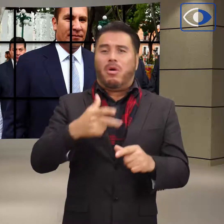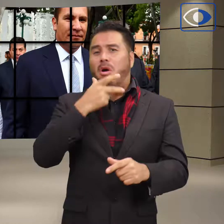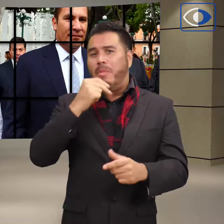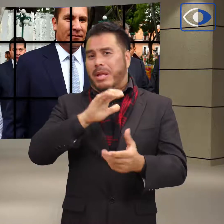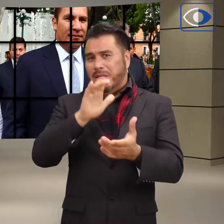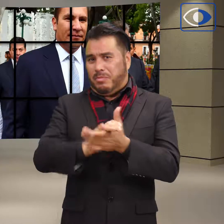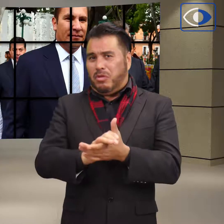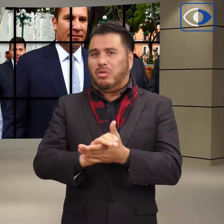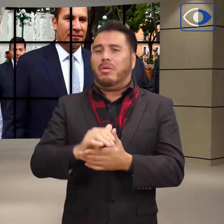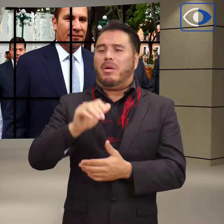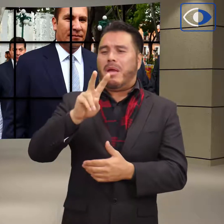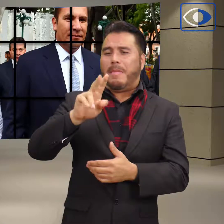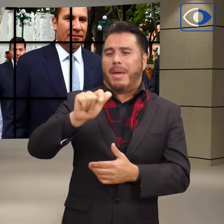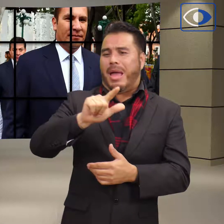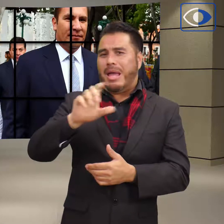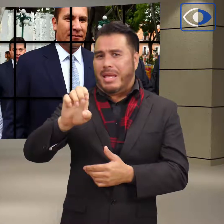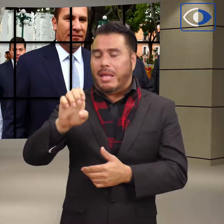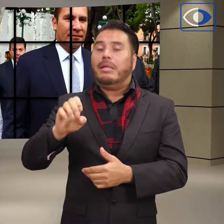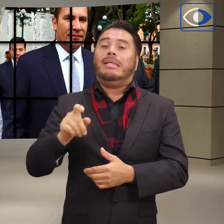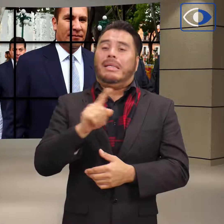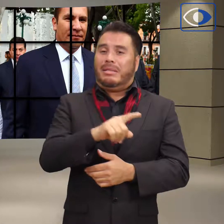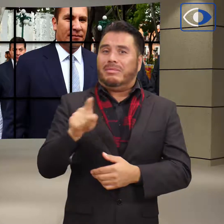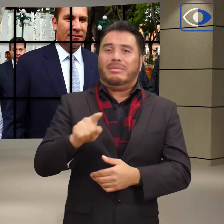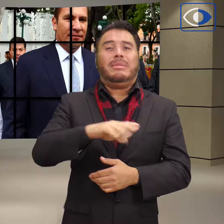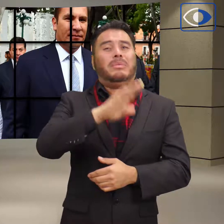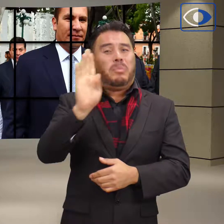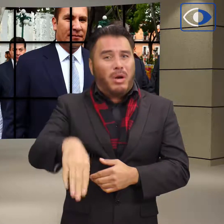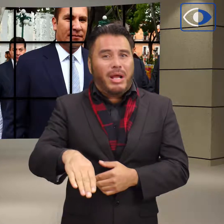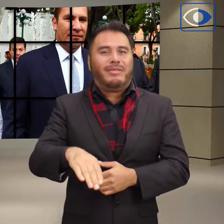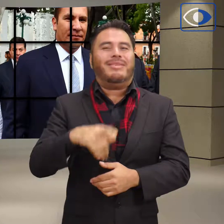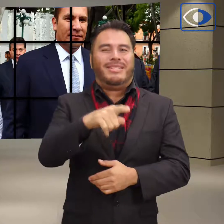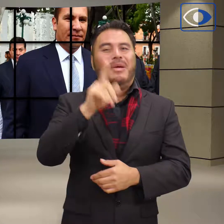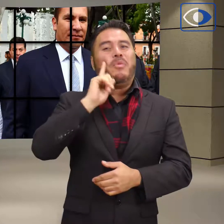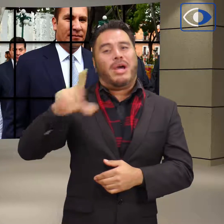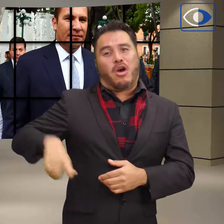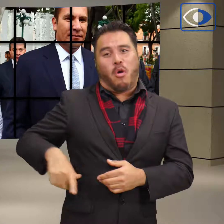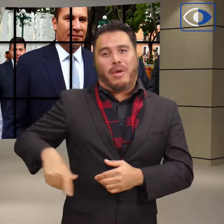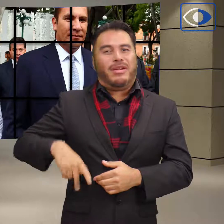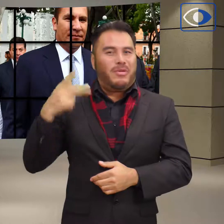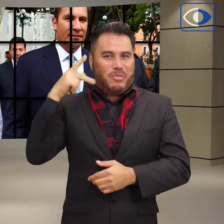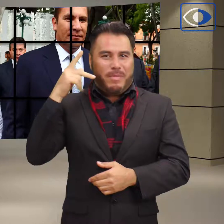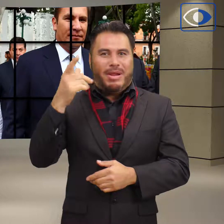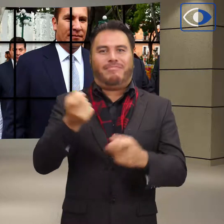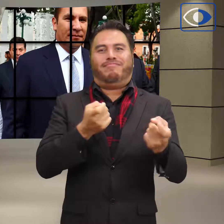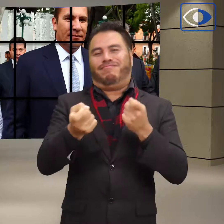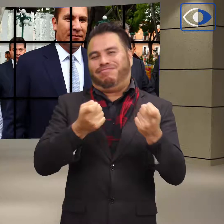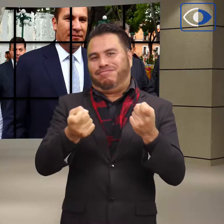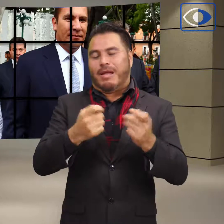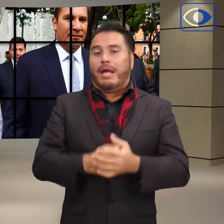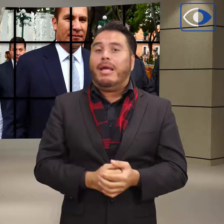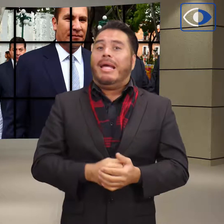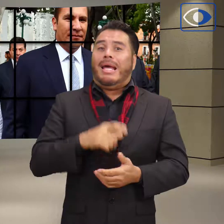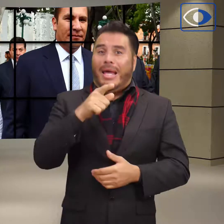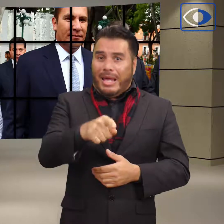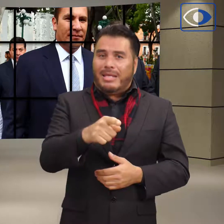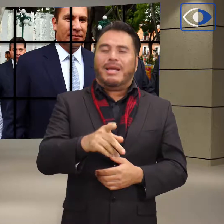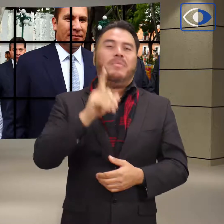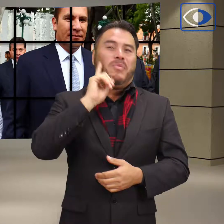en un accidente aéreo. Marta Erika Alonso se convirtió en la primera gobernadora de Puebla, cargo que ocupó solamente 10 días